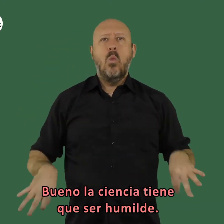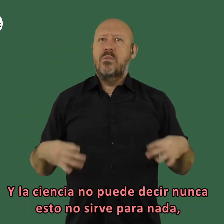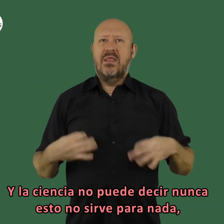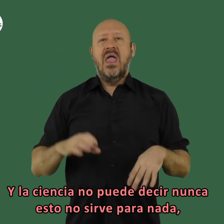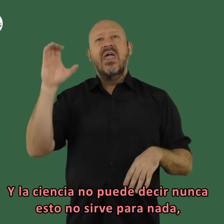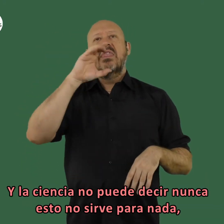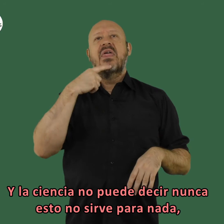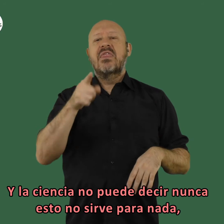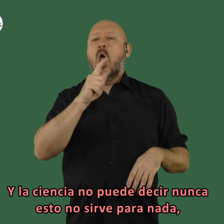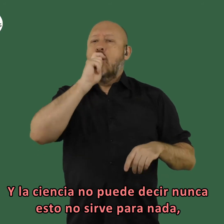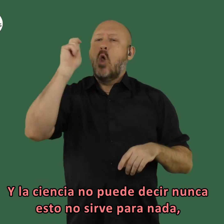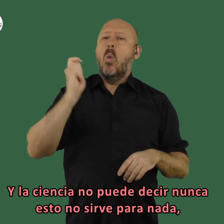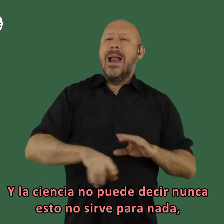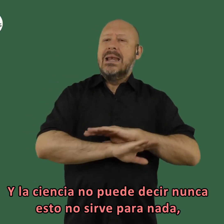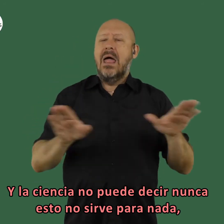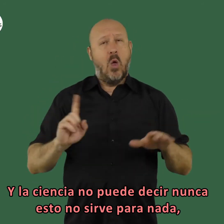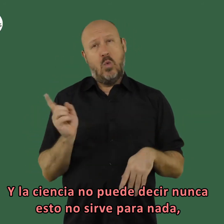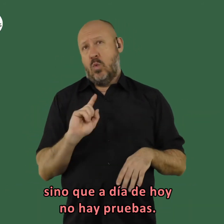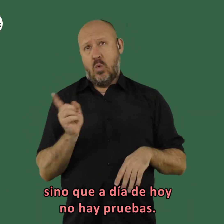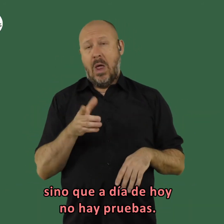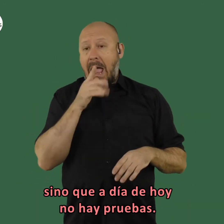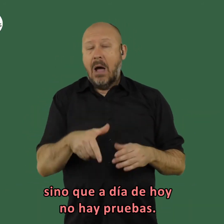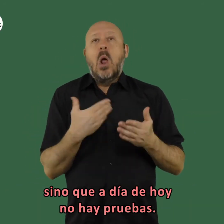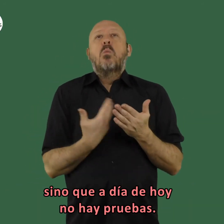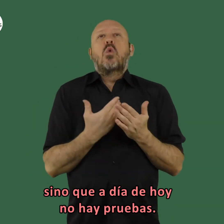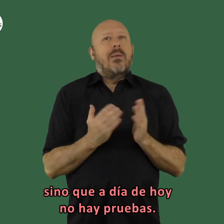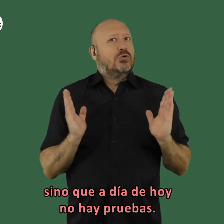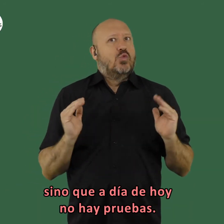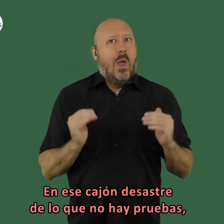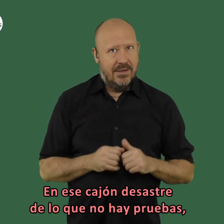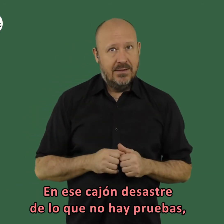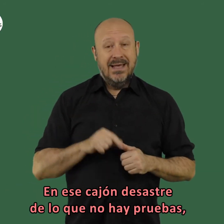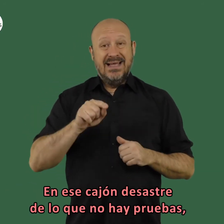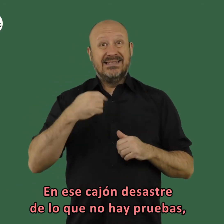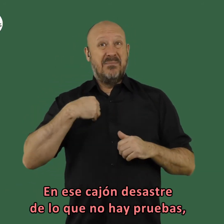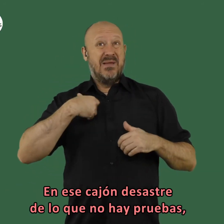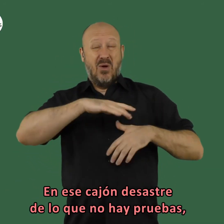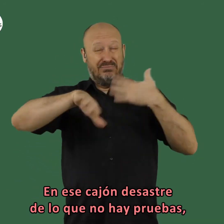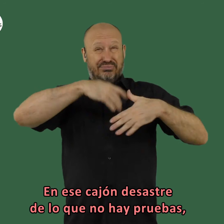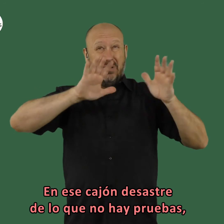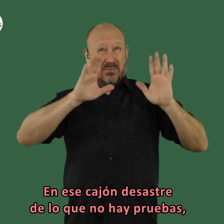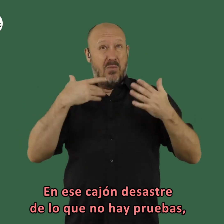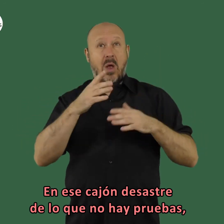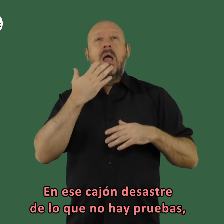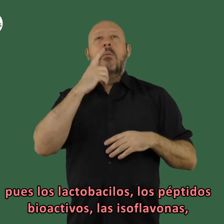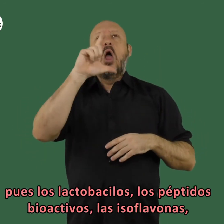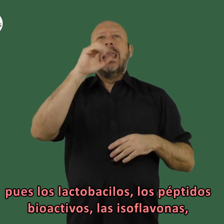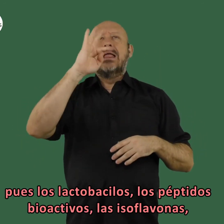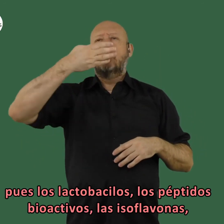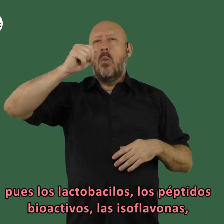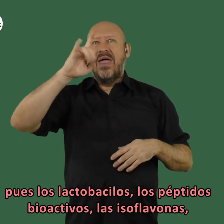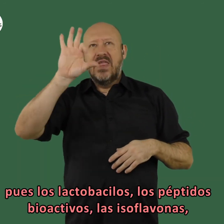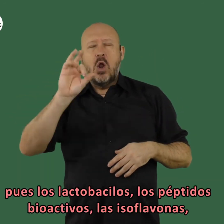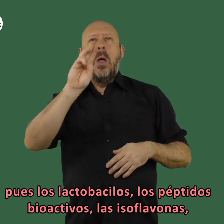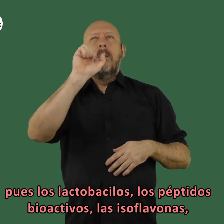que ser humilde y la ciencia no puede decir nunca esto no sirve para nada sino que a día de hoy no hay pruebas en ese cajón desastre de lo que no hay pruebas pues